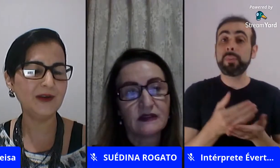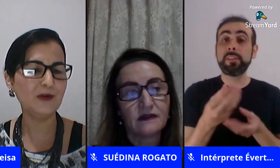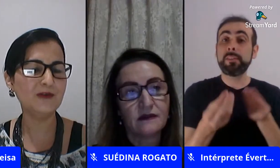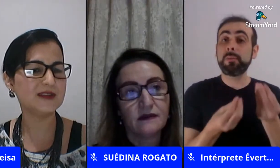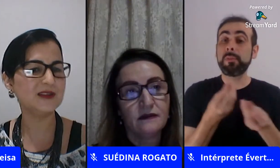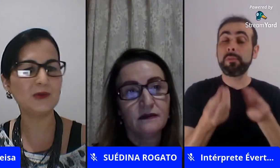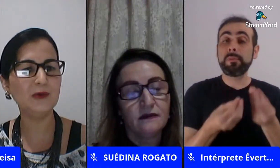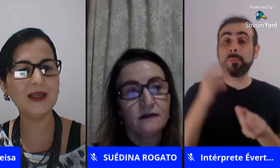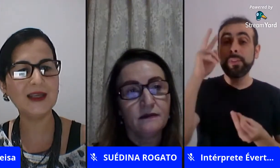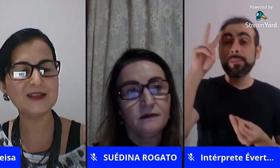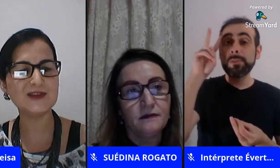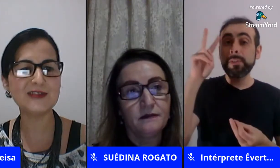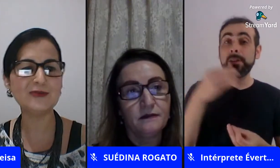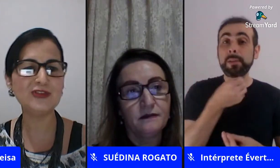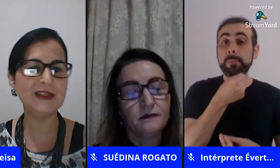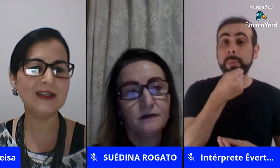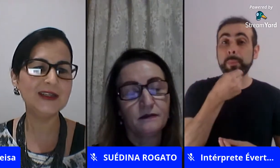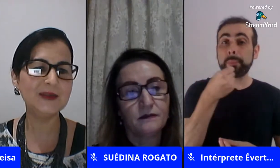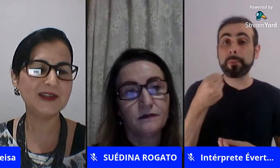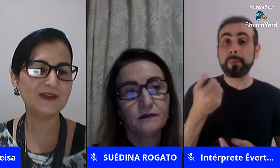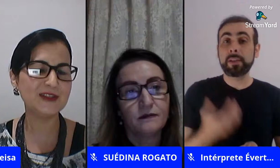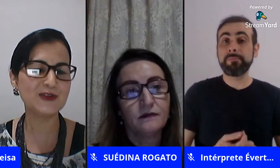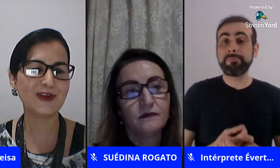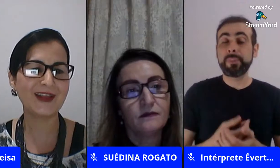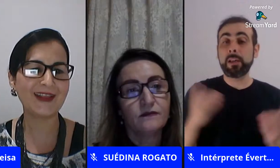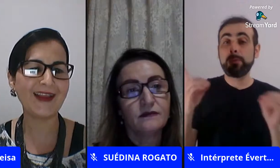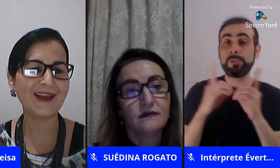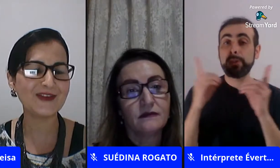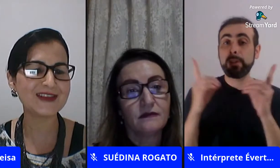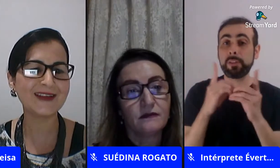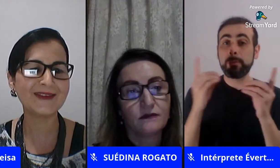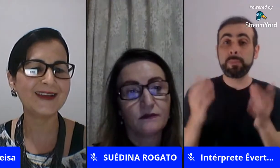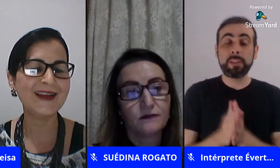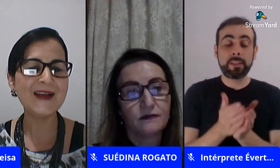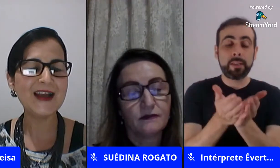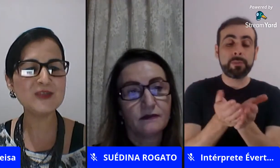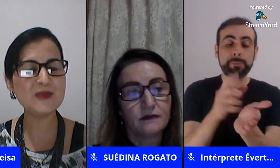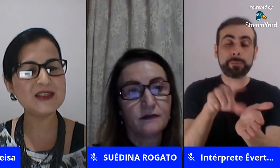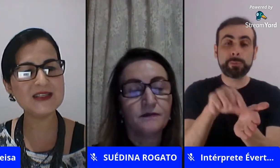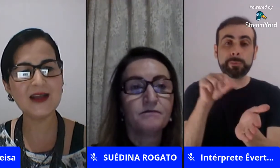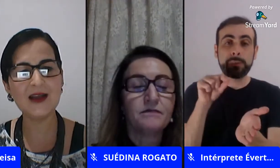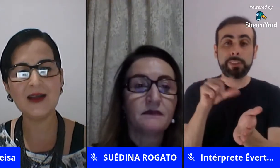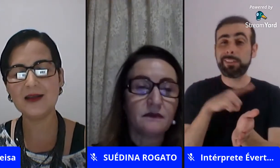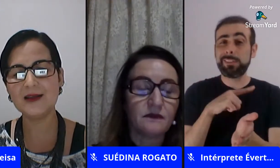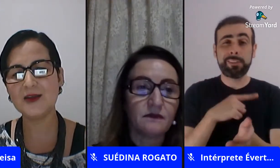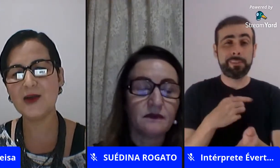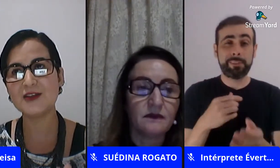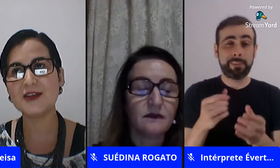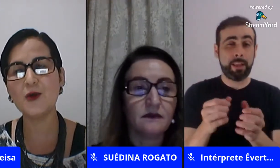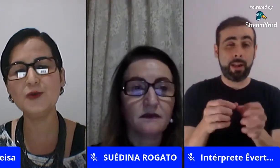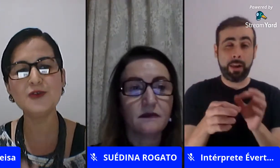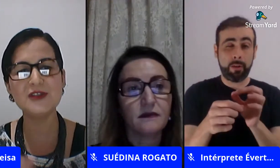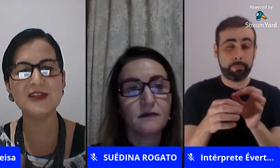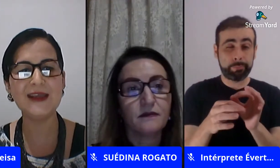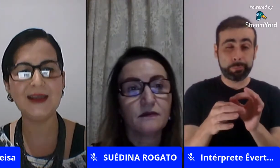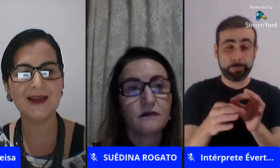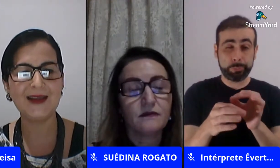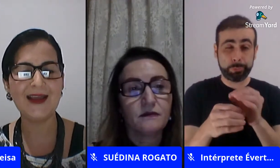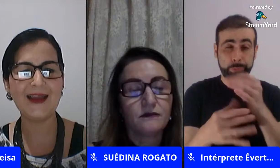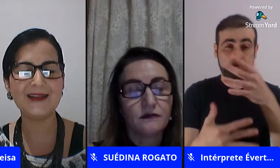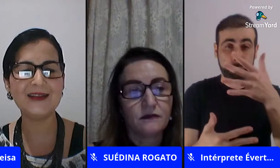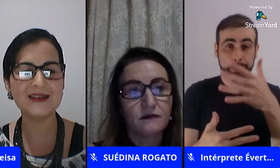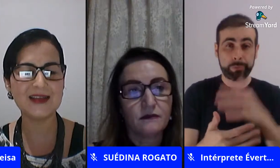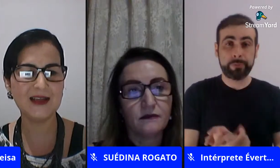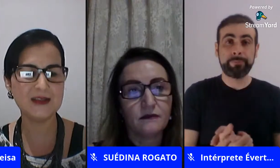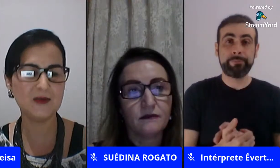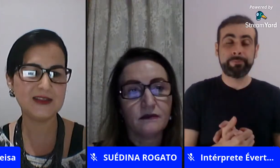história conversando com eles fazendo dinâmica fazendo sorteio fazendo a gente precisa eu acho assim conduzir